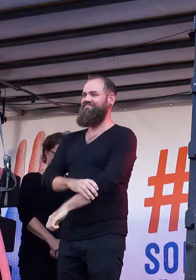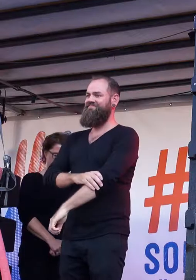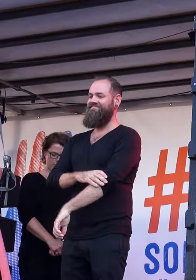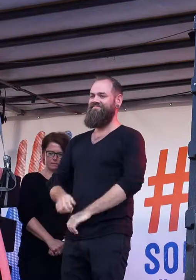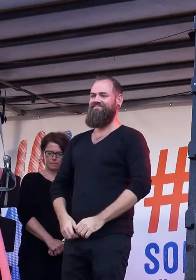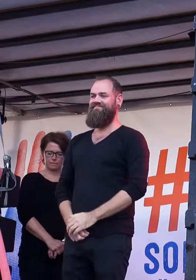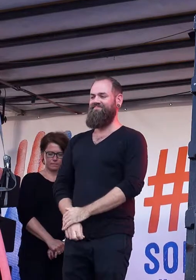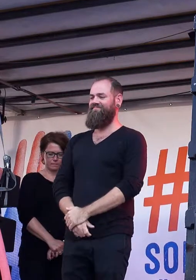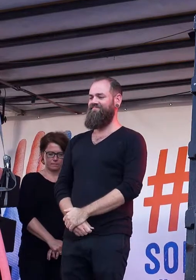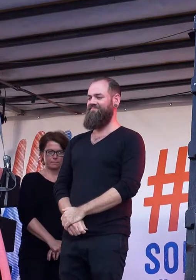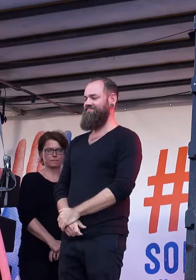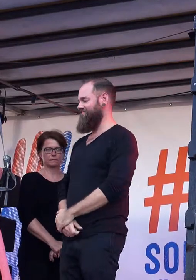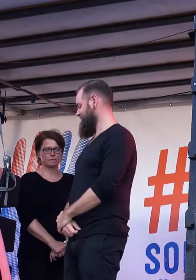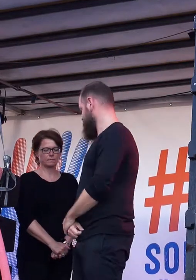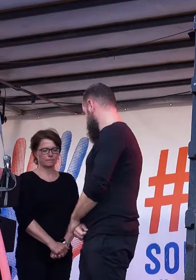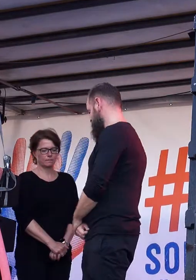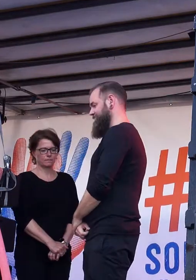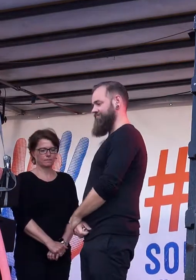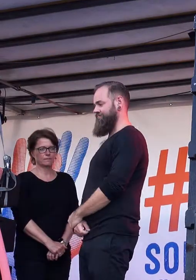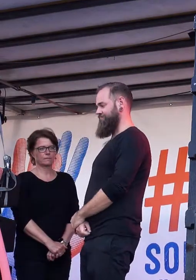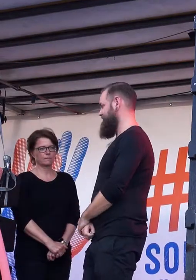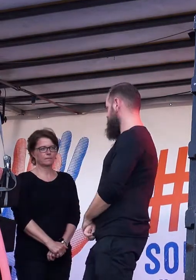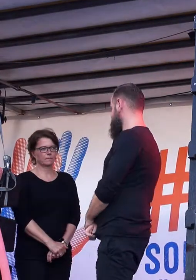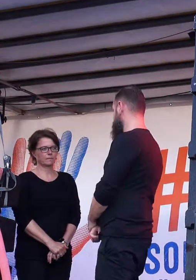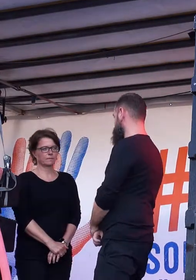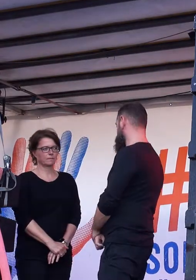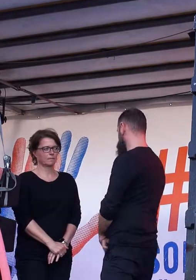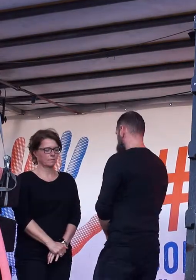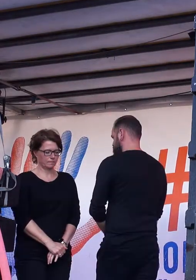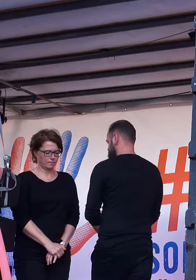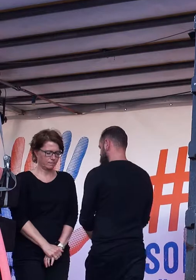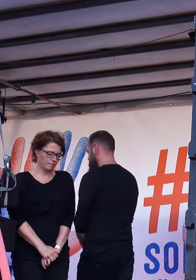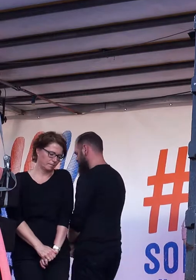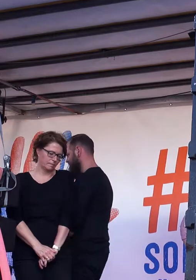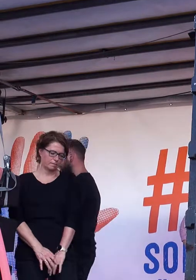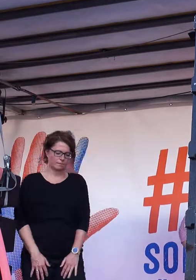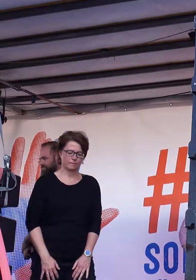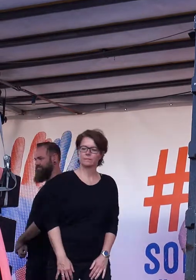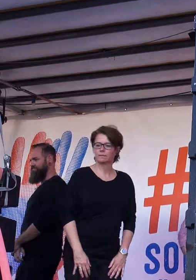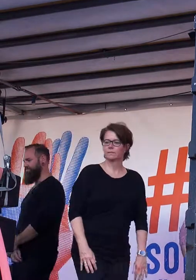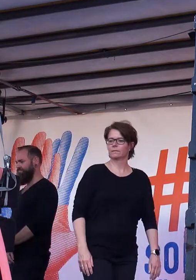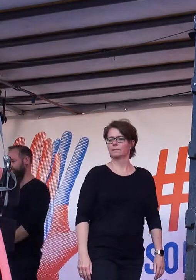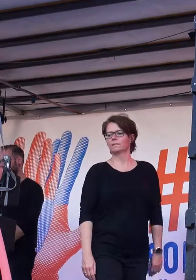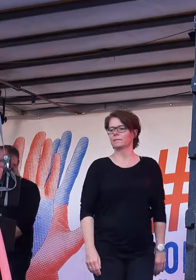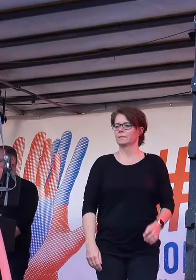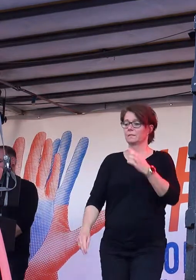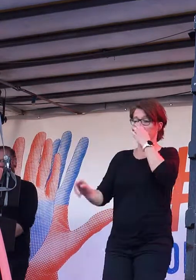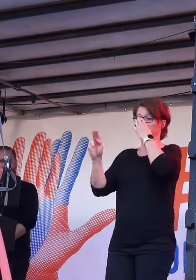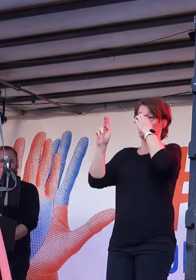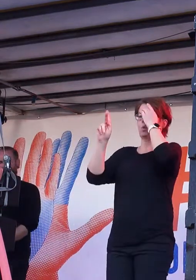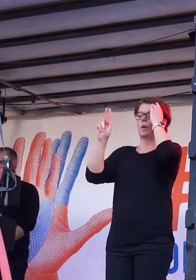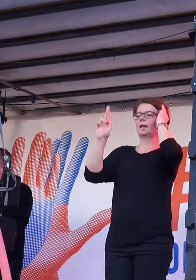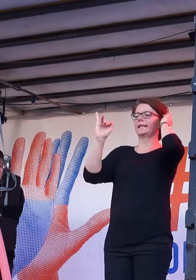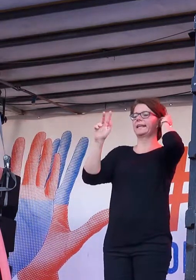Die nächste Rednerin ist Ulrike Trautwein, sie ist General-Superintendentin, ein toller Titel, den hätte ich auch gerne